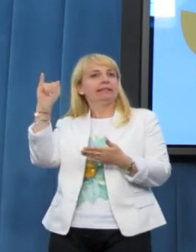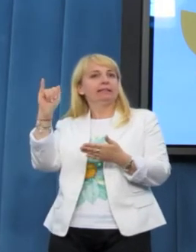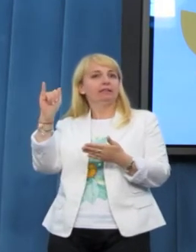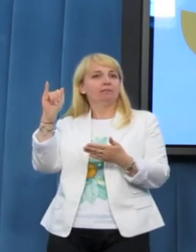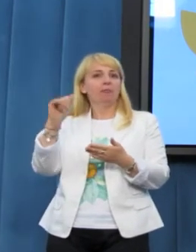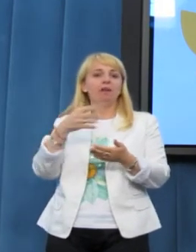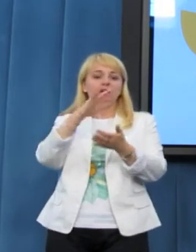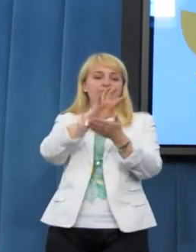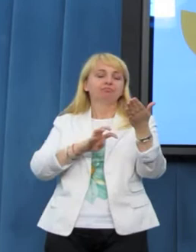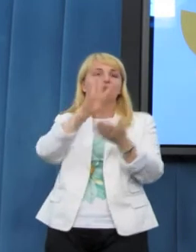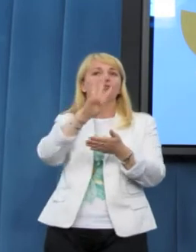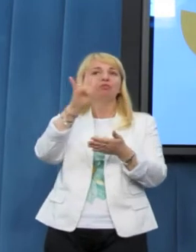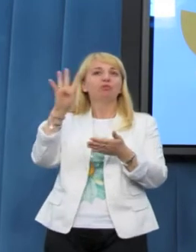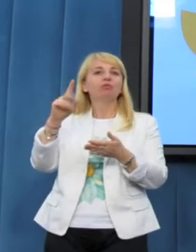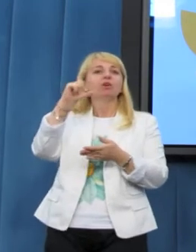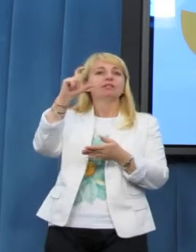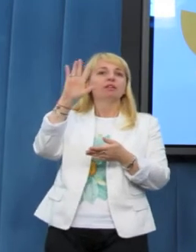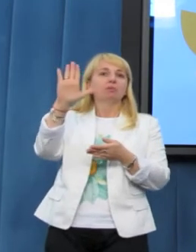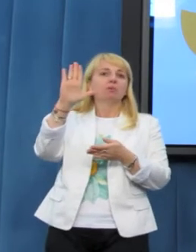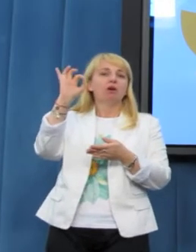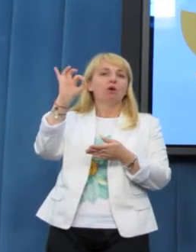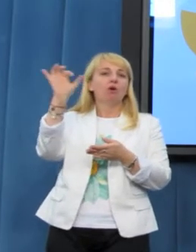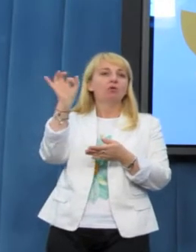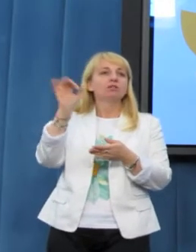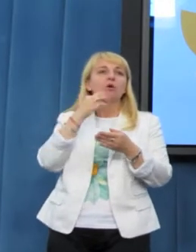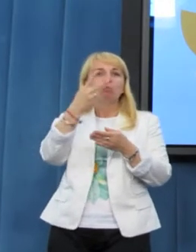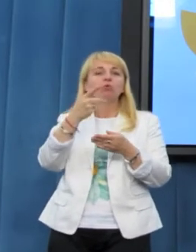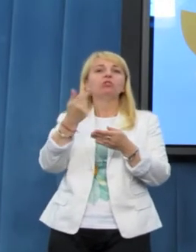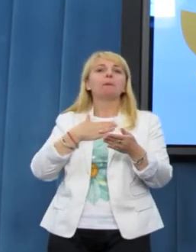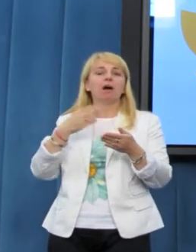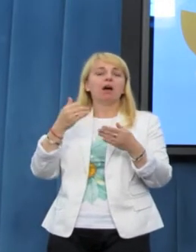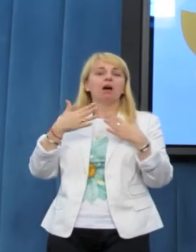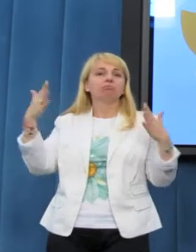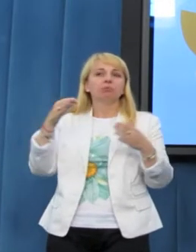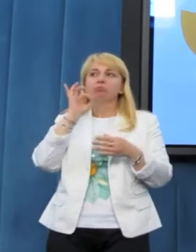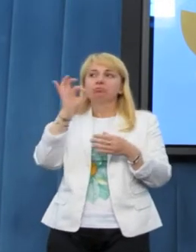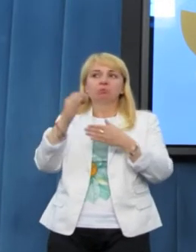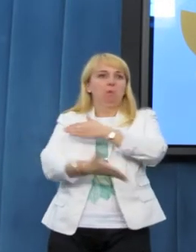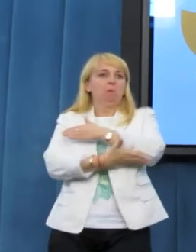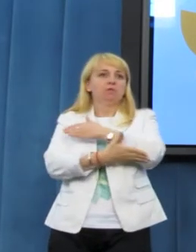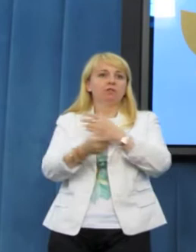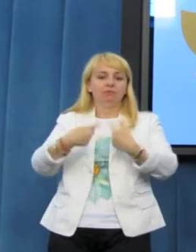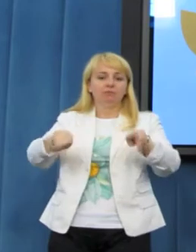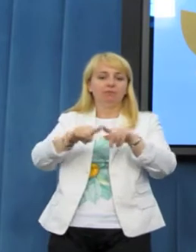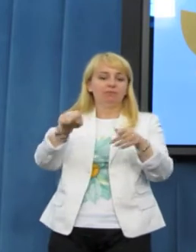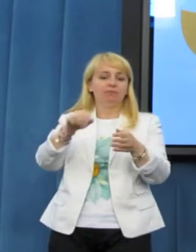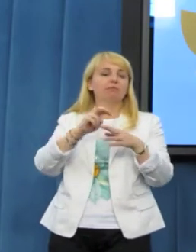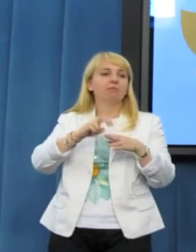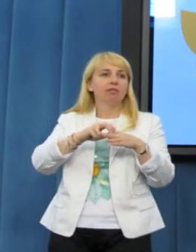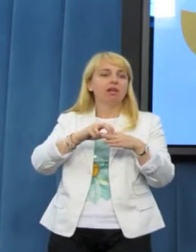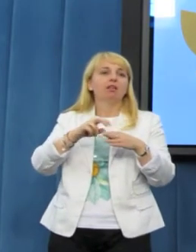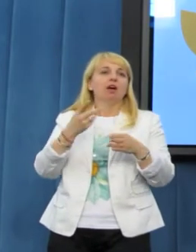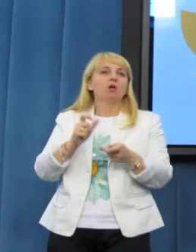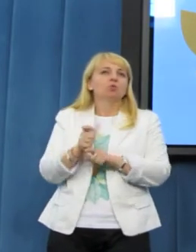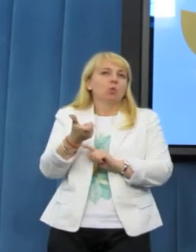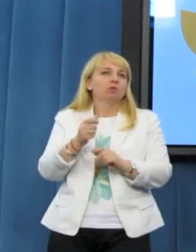iż najwyższe standardy, jeżeli chodzi o metodologię wykonywania tych badań stosuje. W związku z